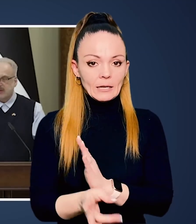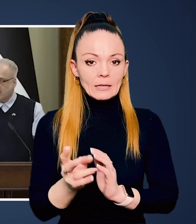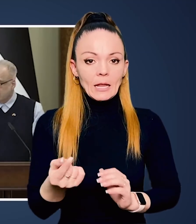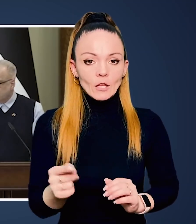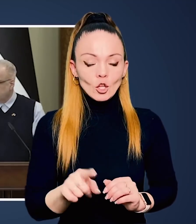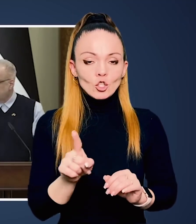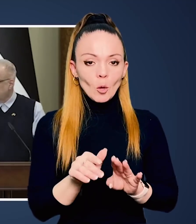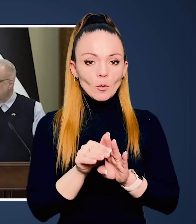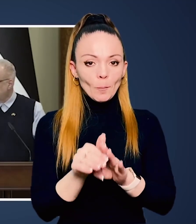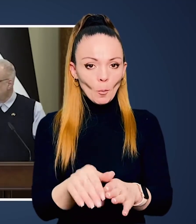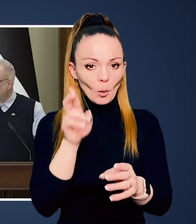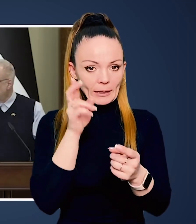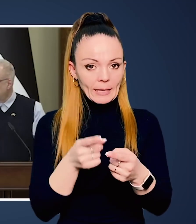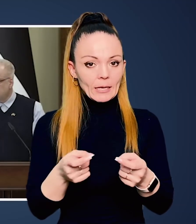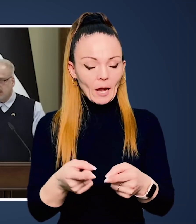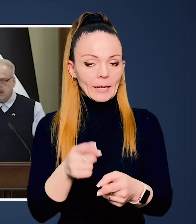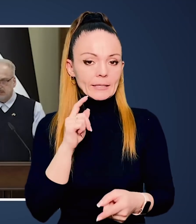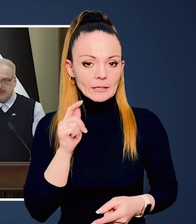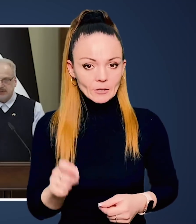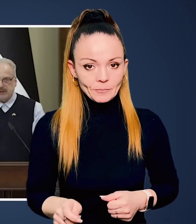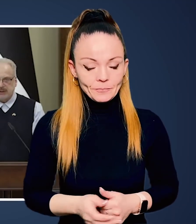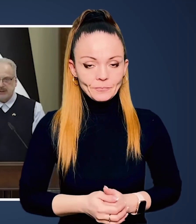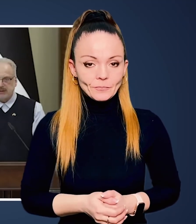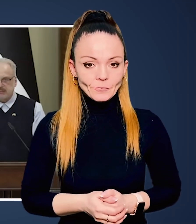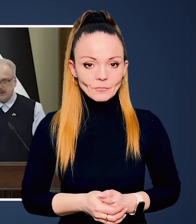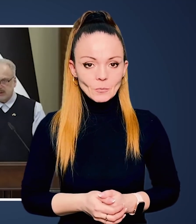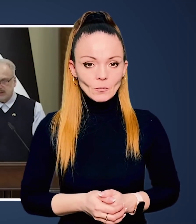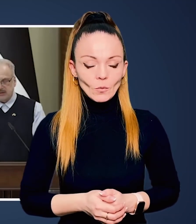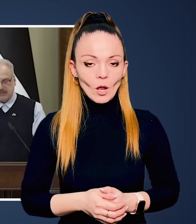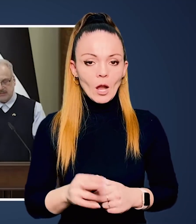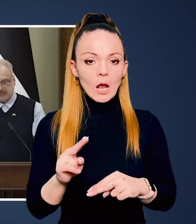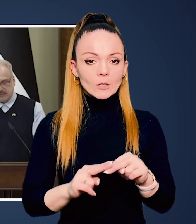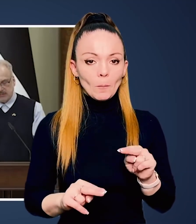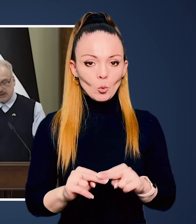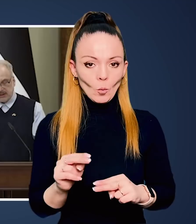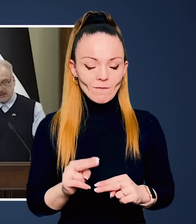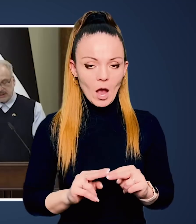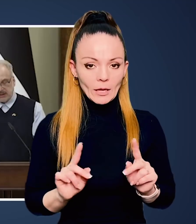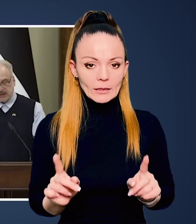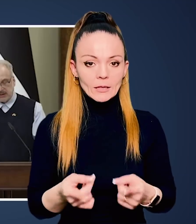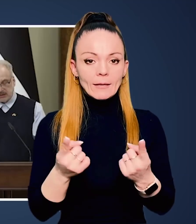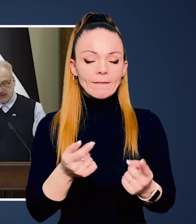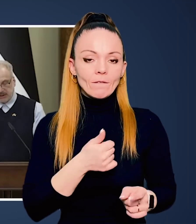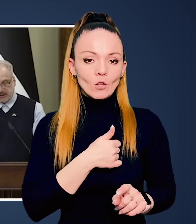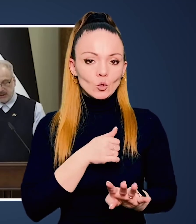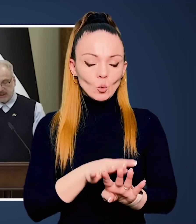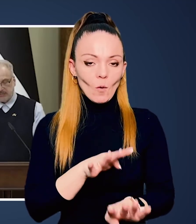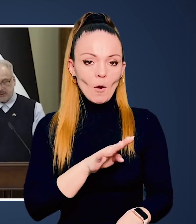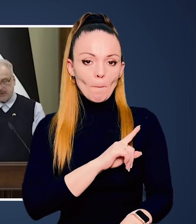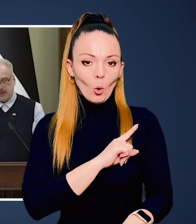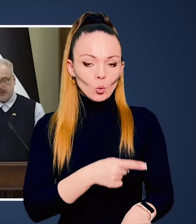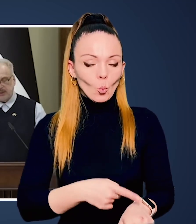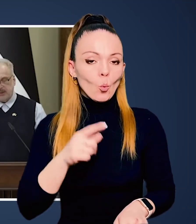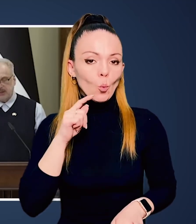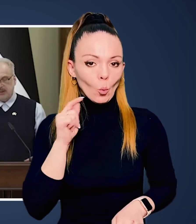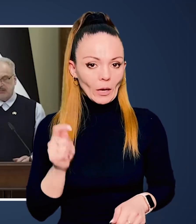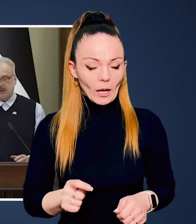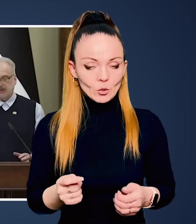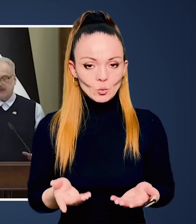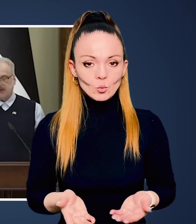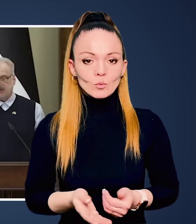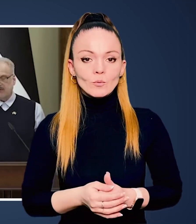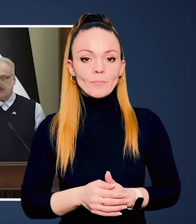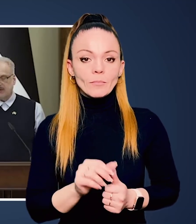місяців витратили на те, щоб допомогти Україні розбудувати військову